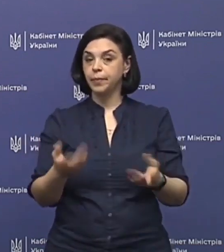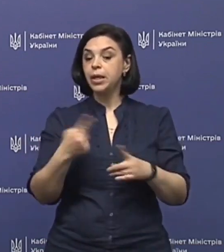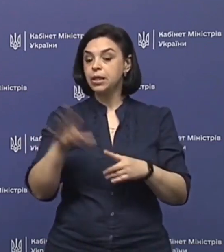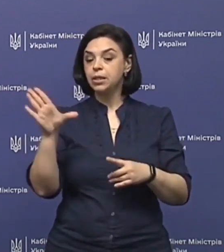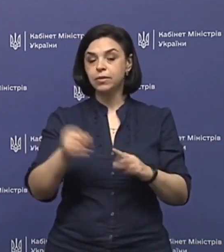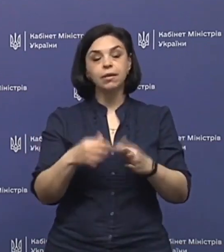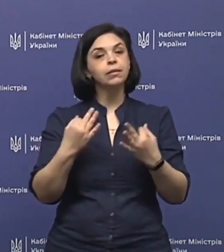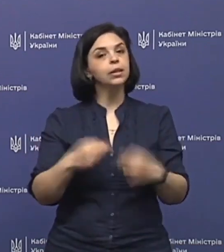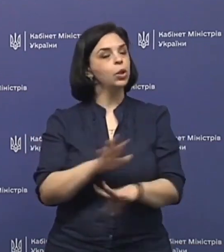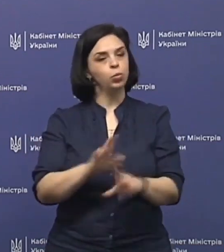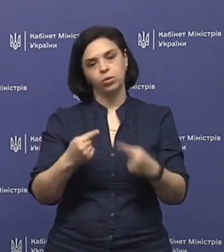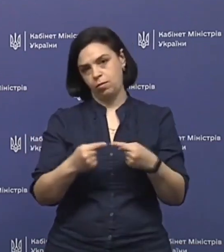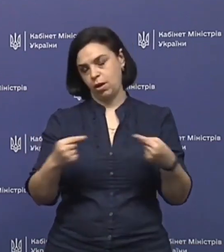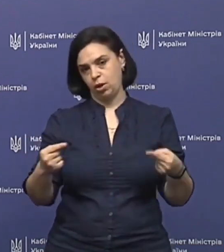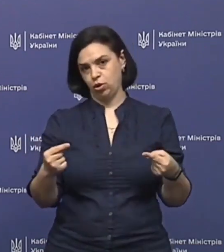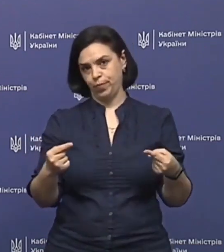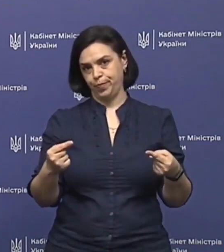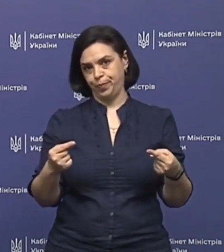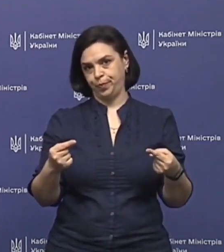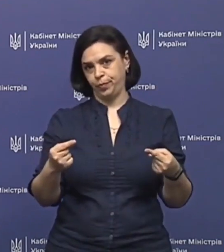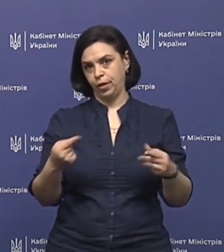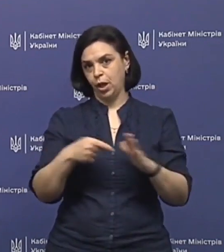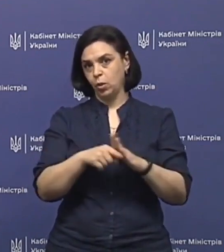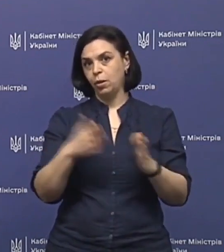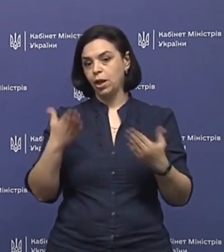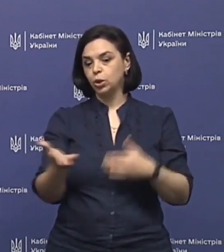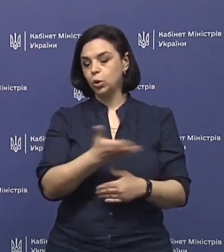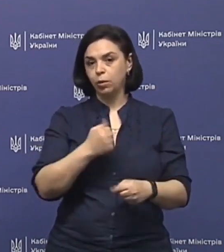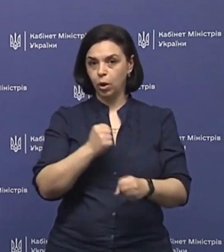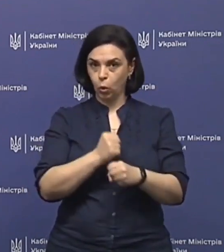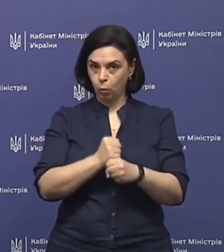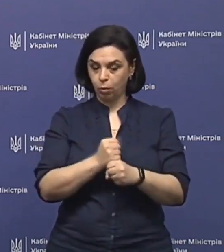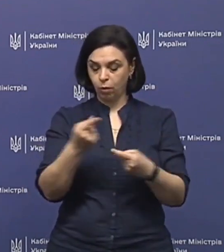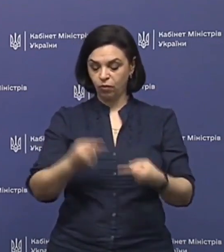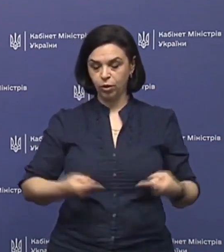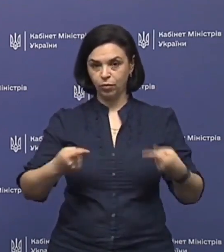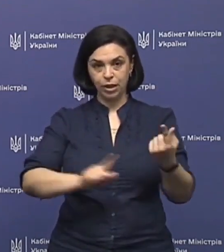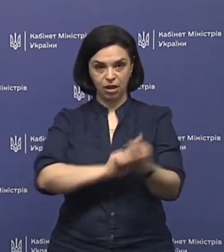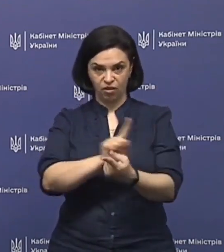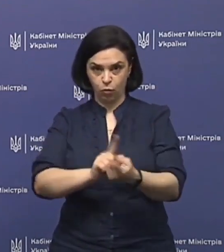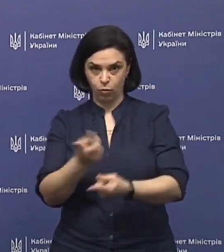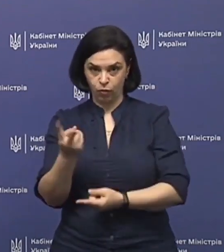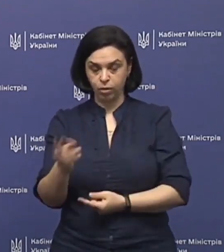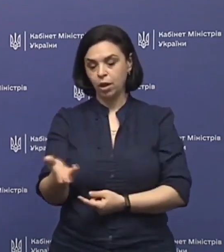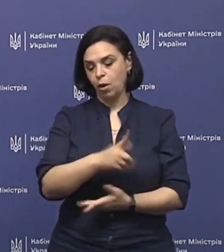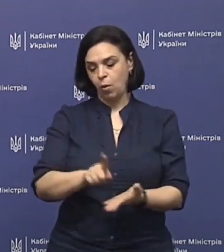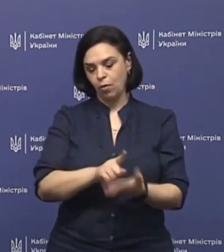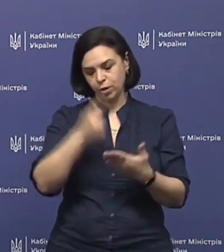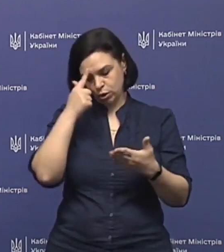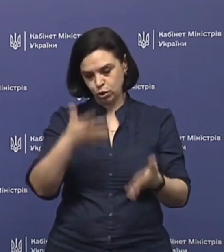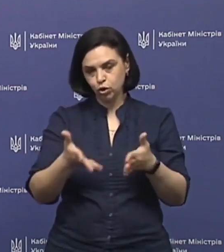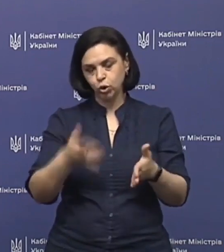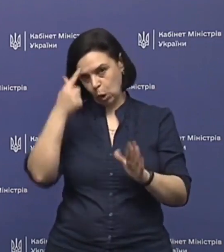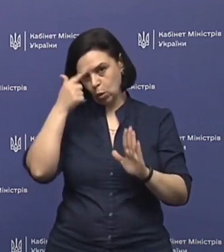Це все недопустимо речі. Тобто, якщо ми робимо відповідне реформування, ми повинні чітко